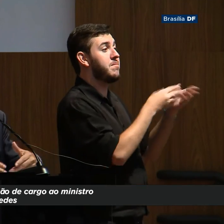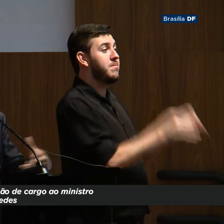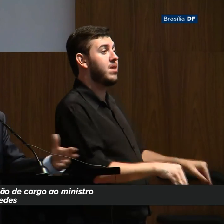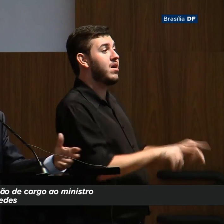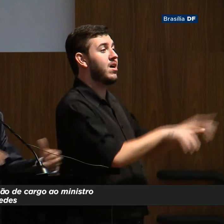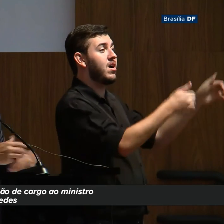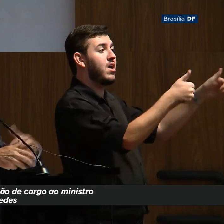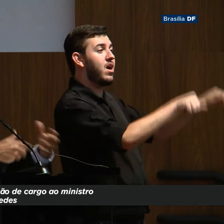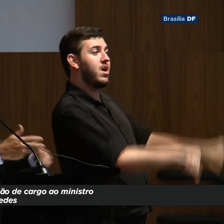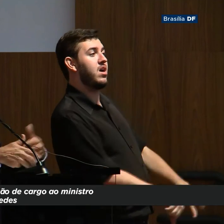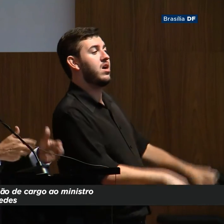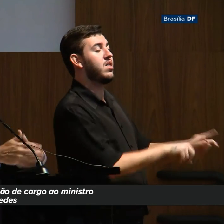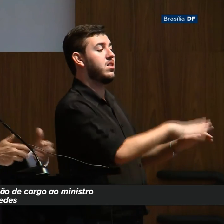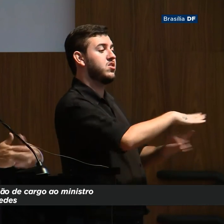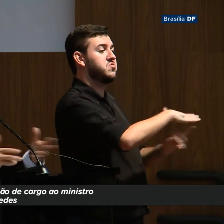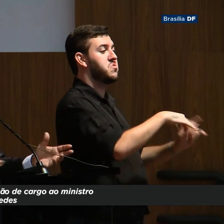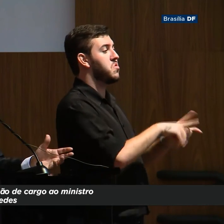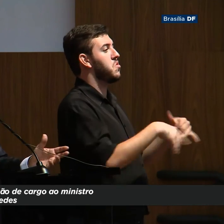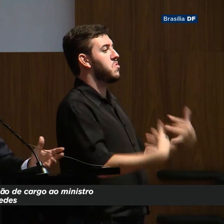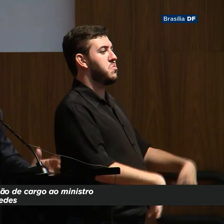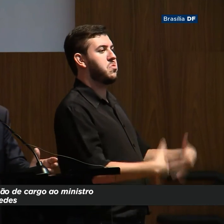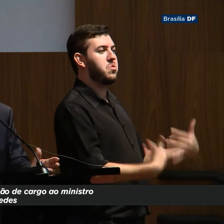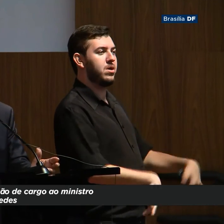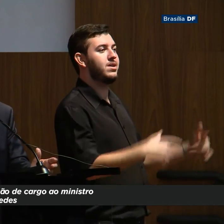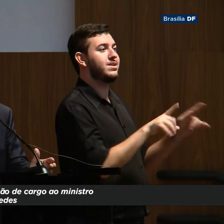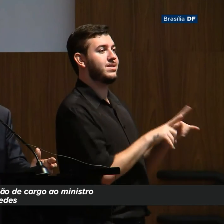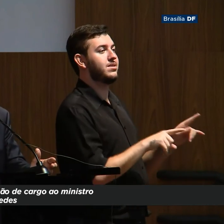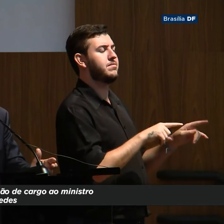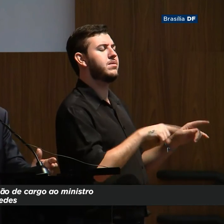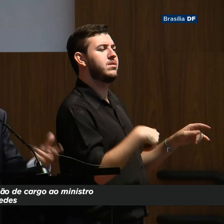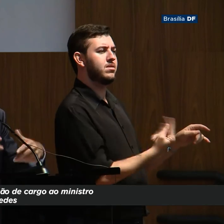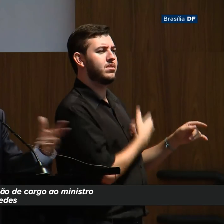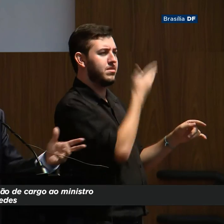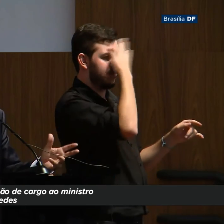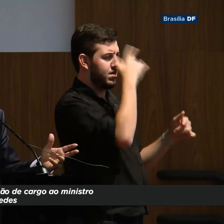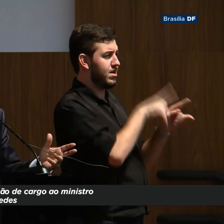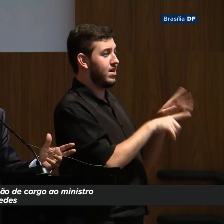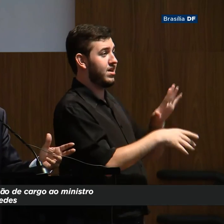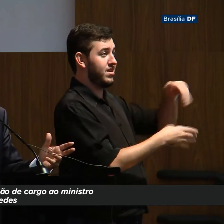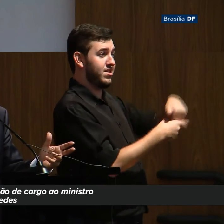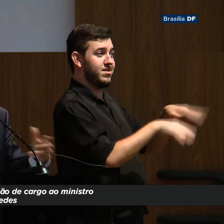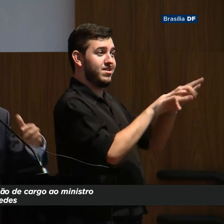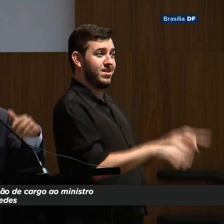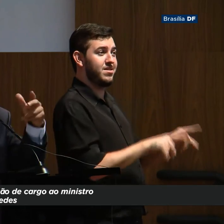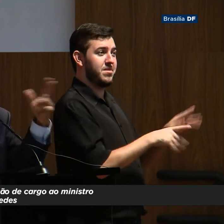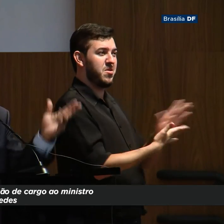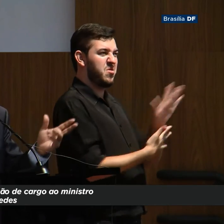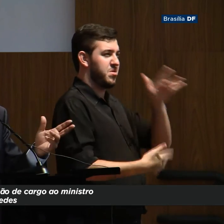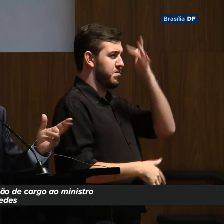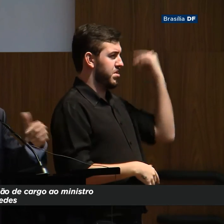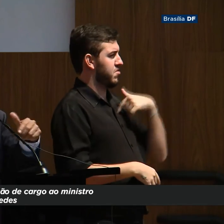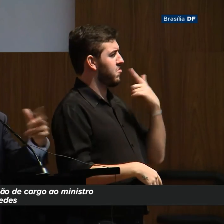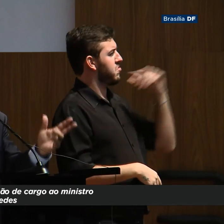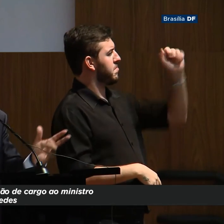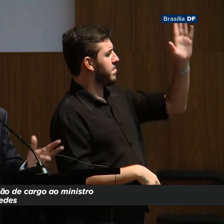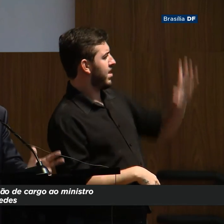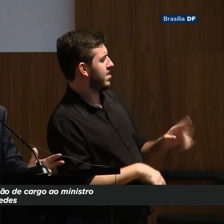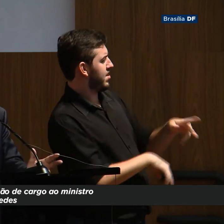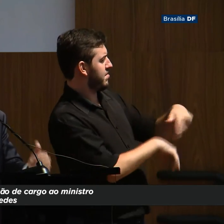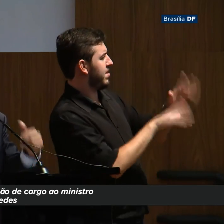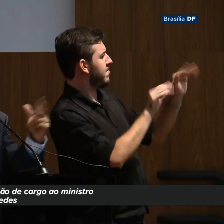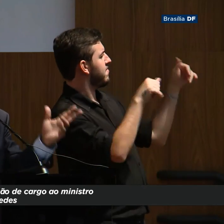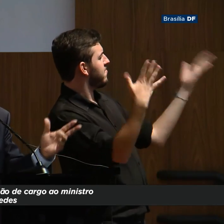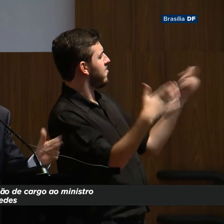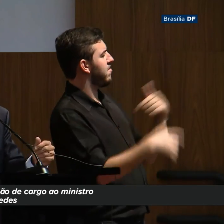agora que a eleição estava em curso normal, as pessoas, inclusive brasileiros, falando lá fora que o Brasil estava em situação